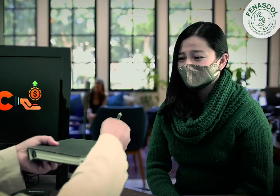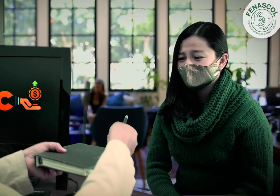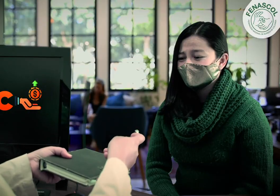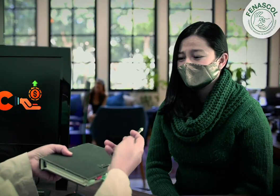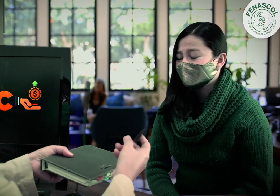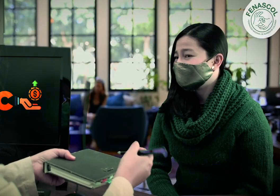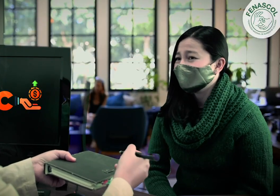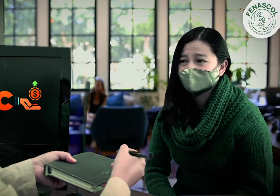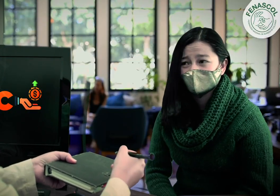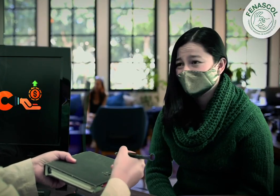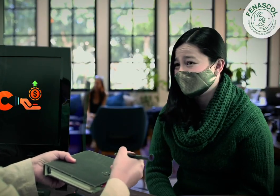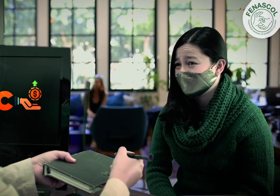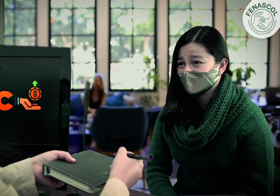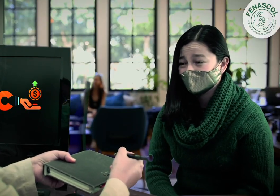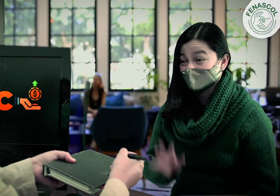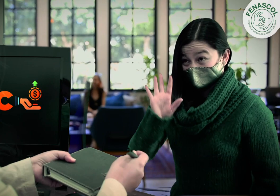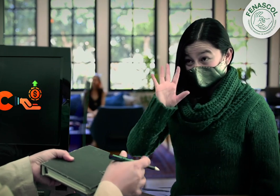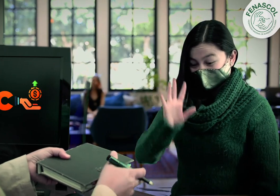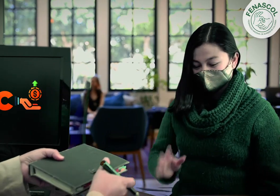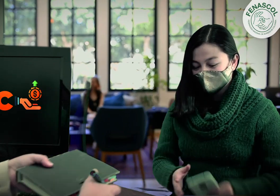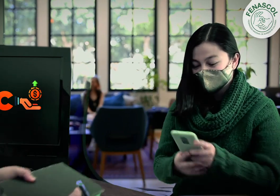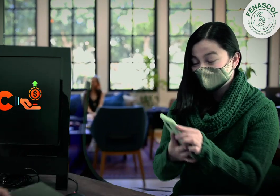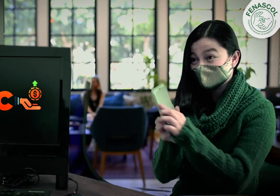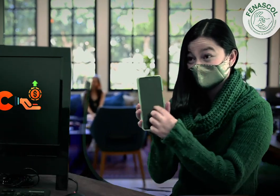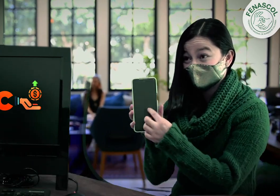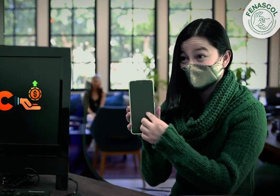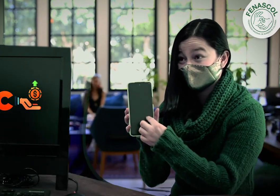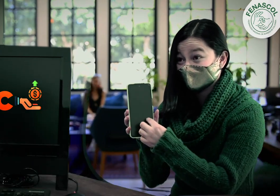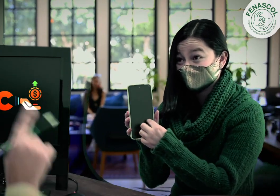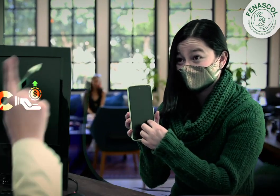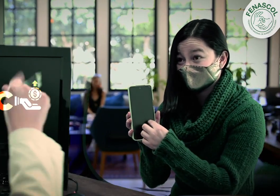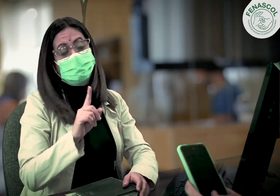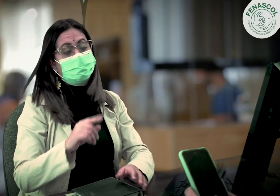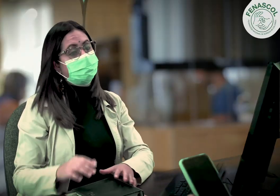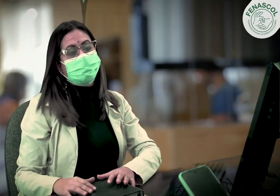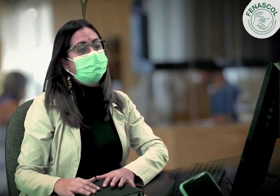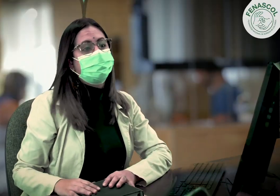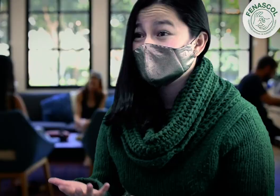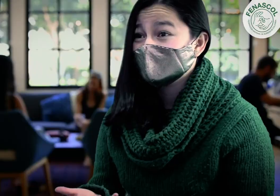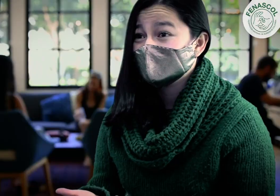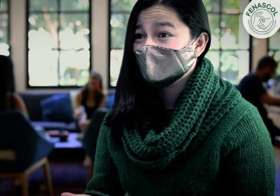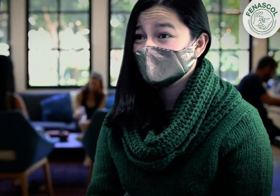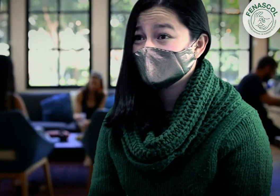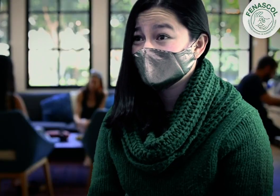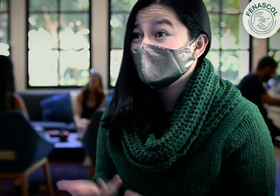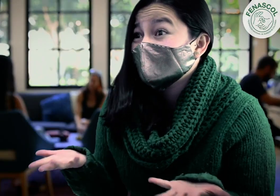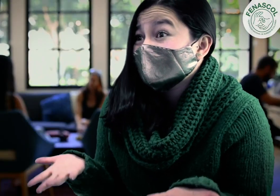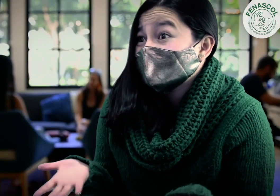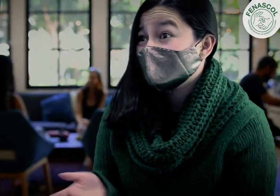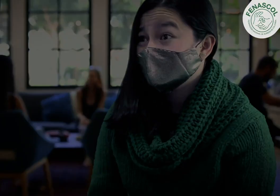Escriba por favor No ¿Y por aquí? No, celulares no Entonces